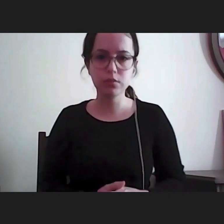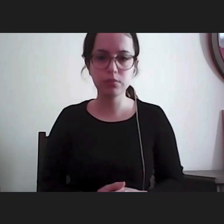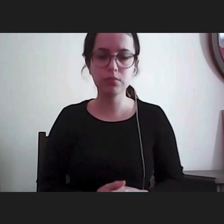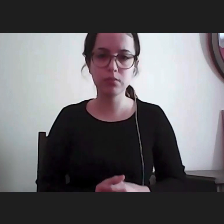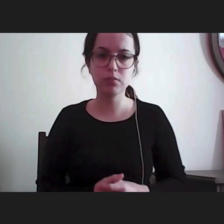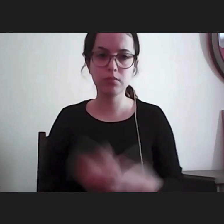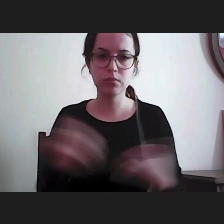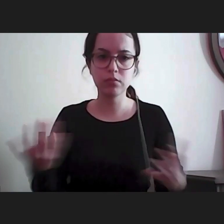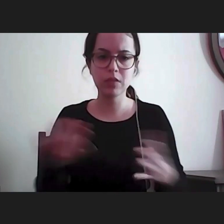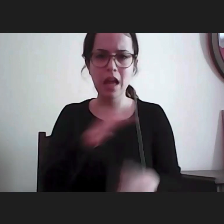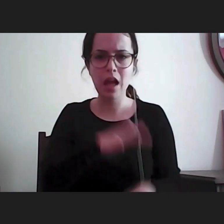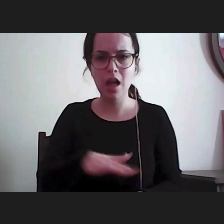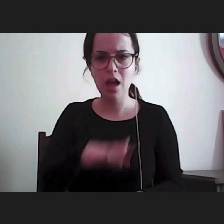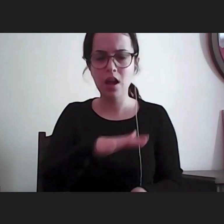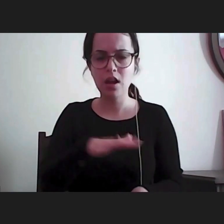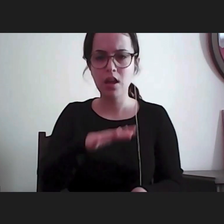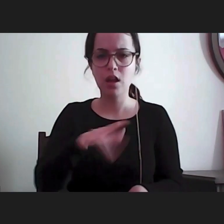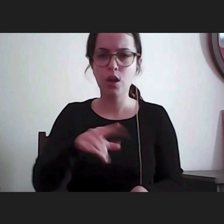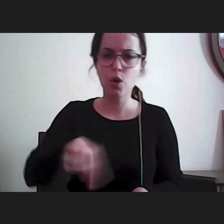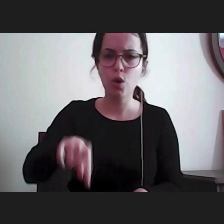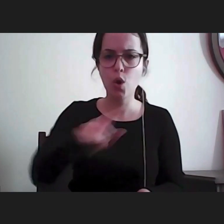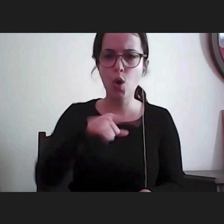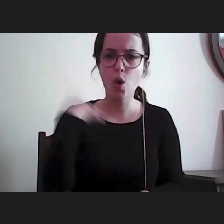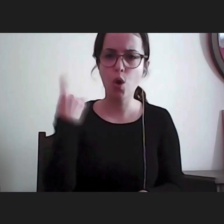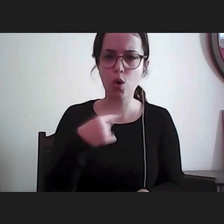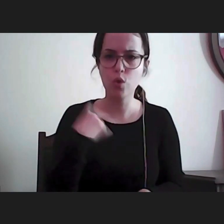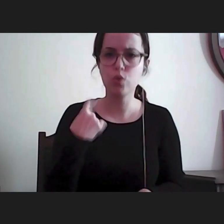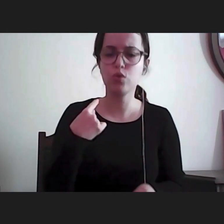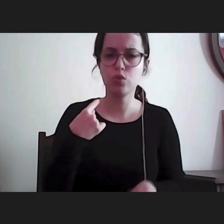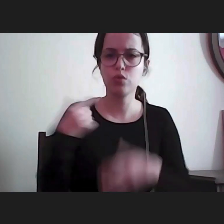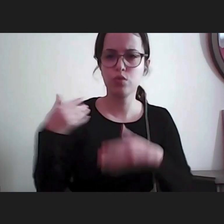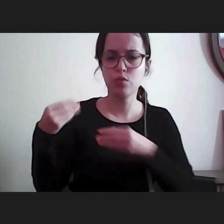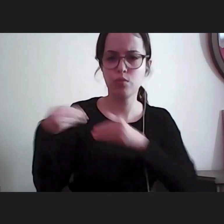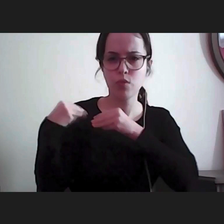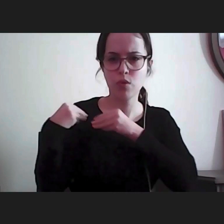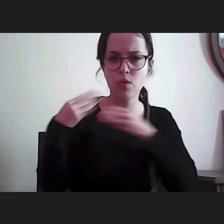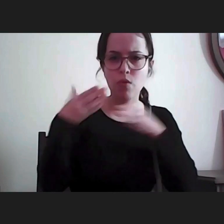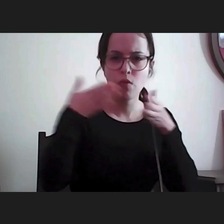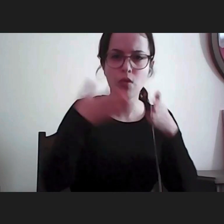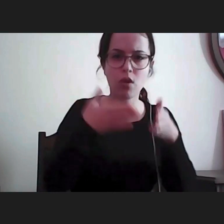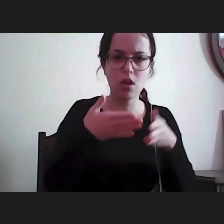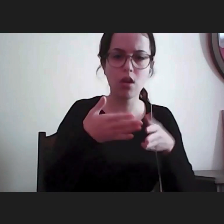as áreas a que a Provedoria entende dedicar maior atenção?